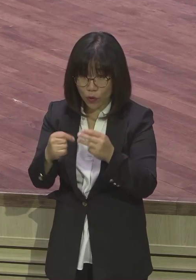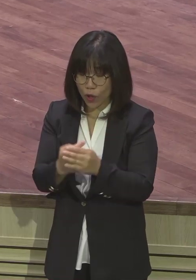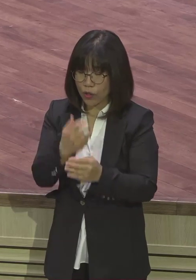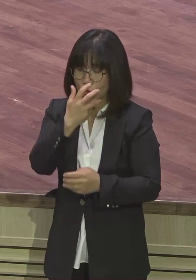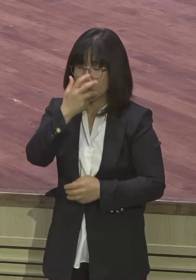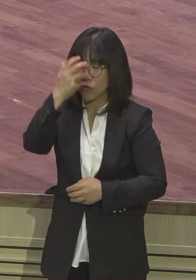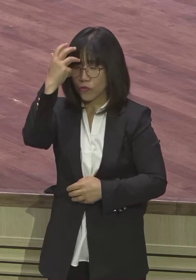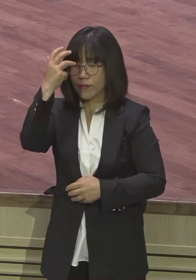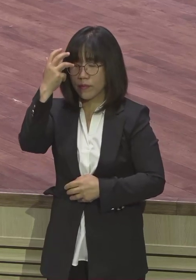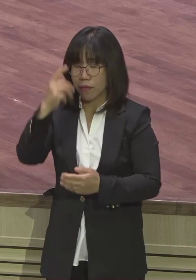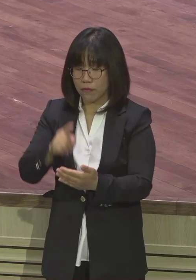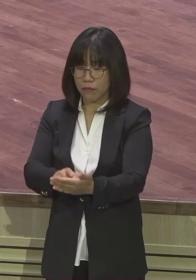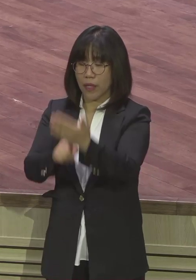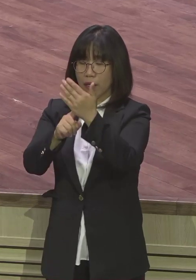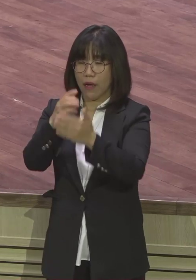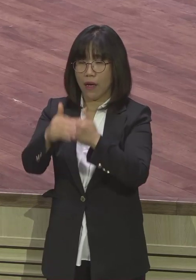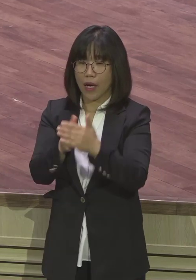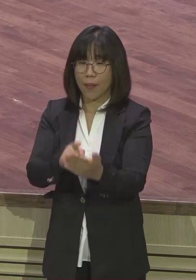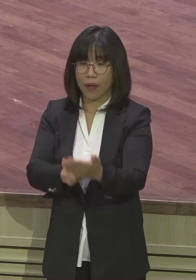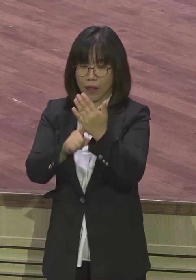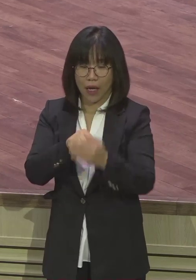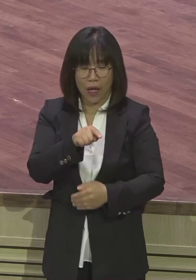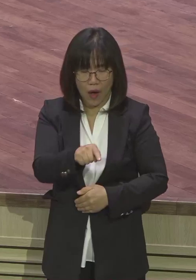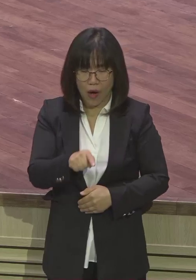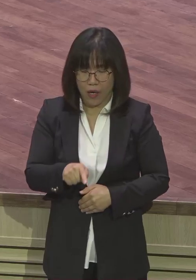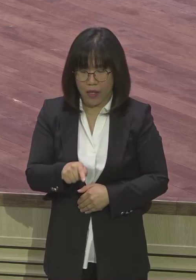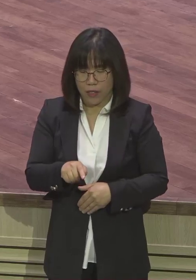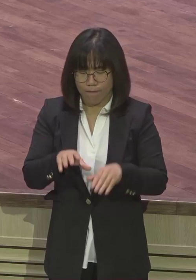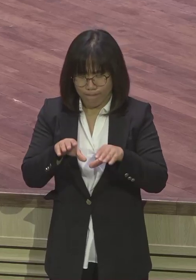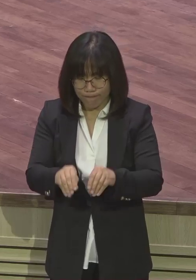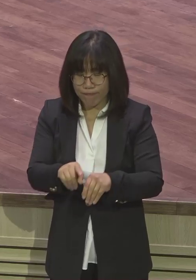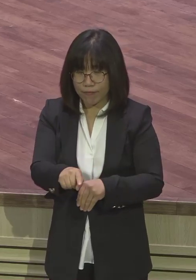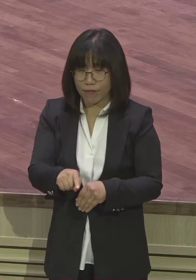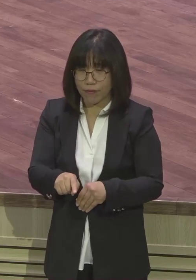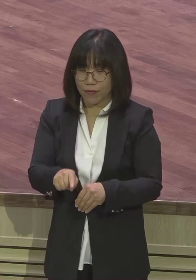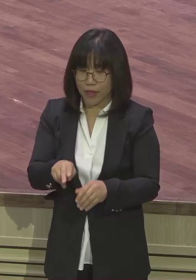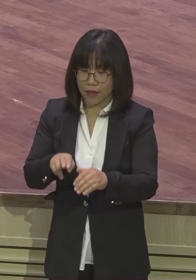건드리지 마. 하나님이 작업했다니까요. 돌아간 거예요.